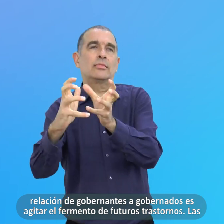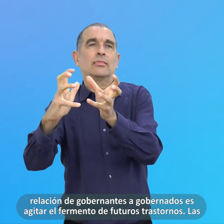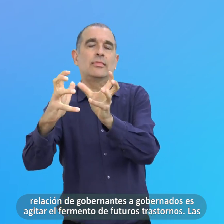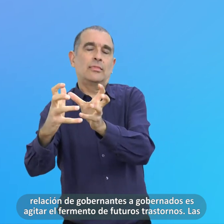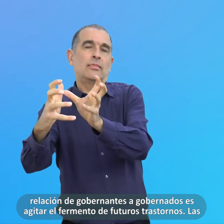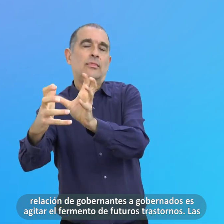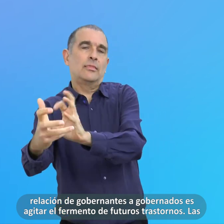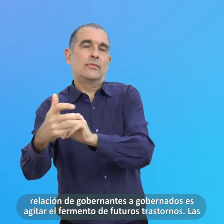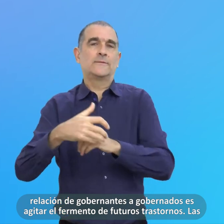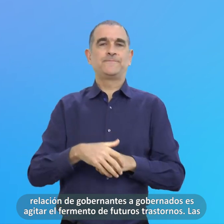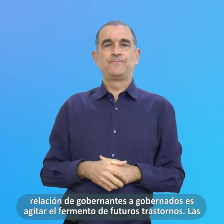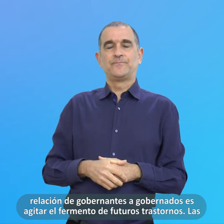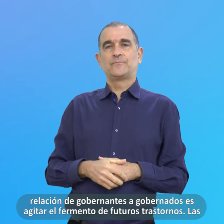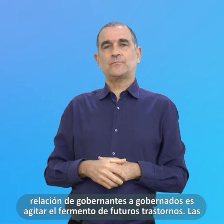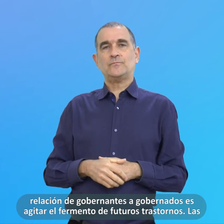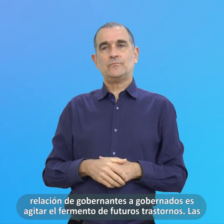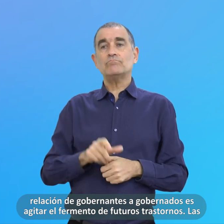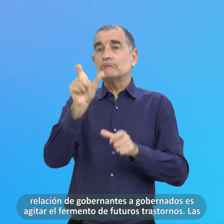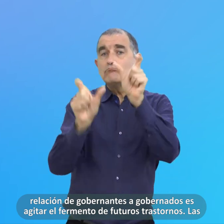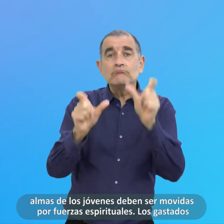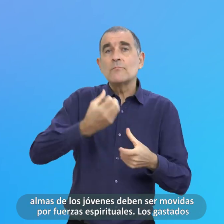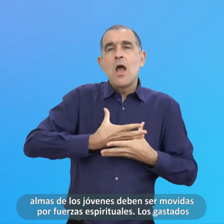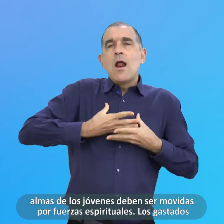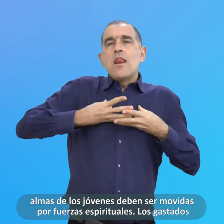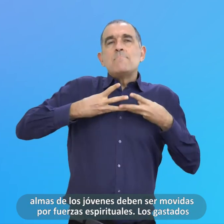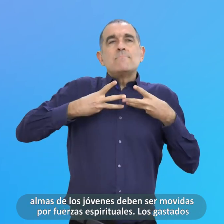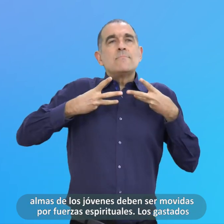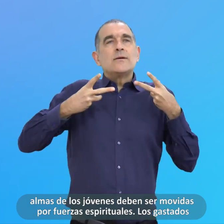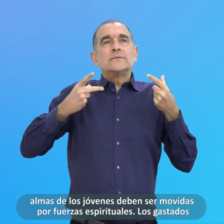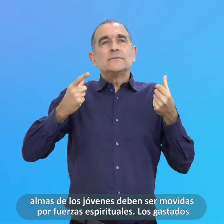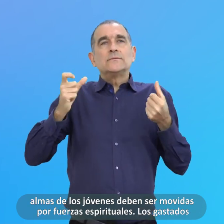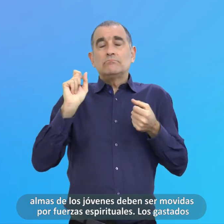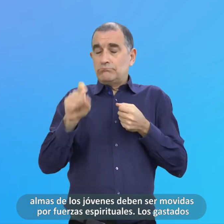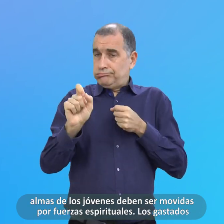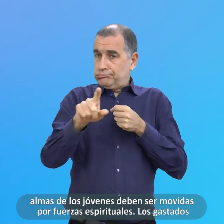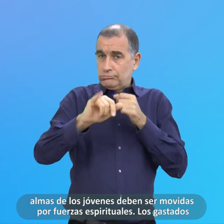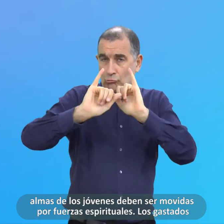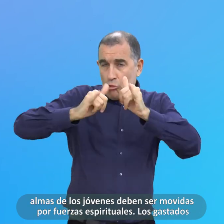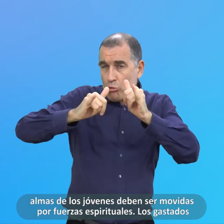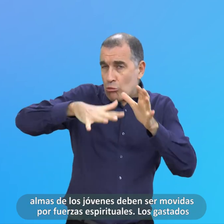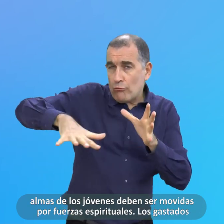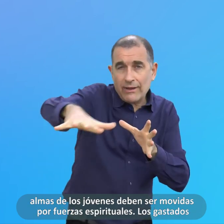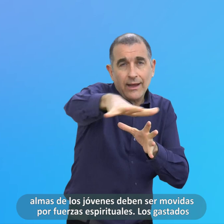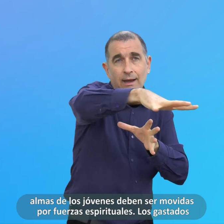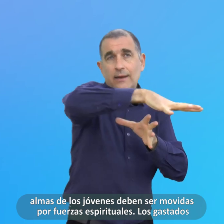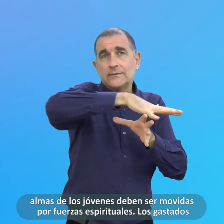Las almas De los jóvenes Deben ser Movidas Por